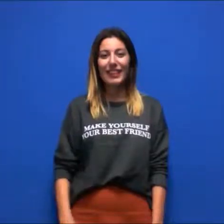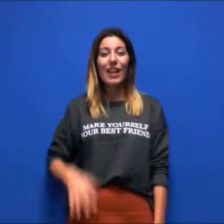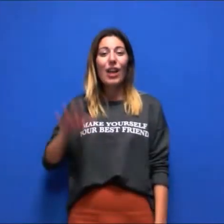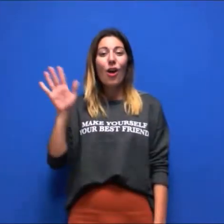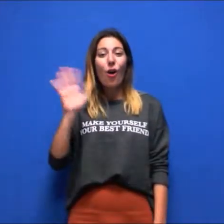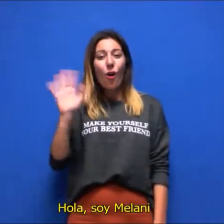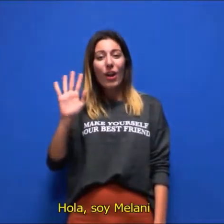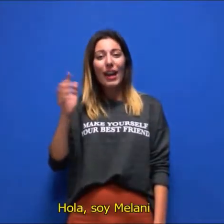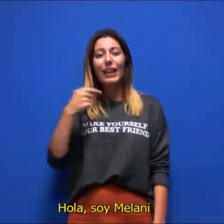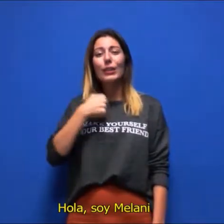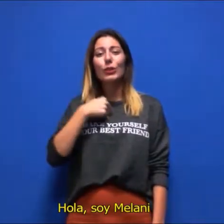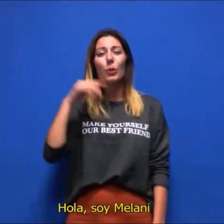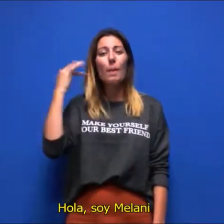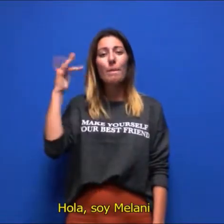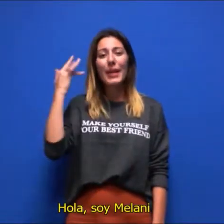Hola, soy Melanie,